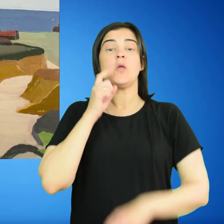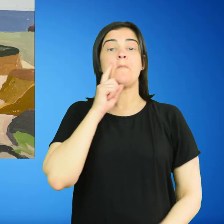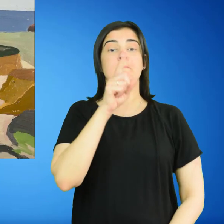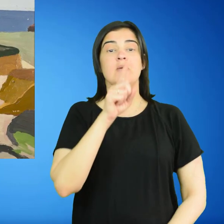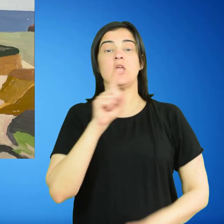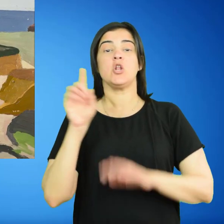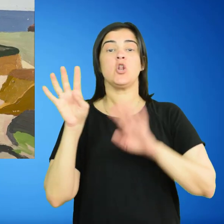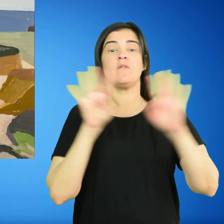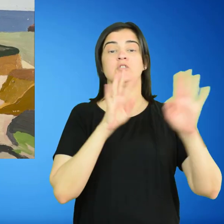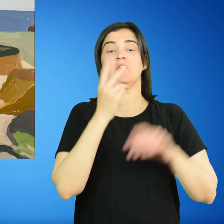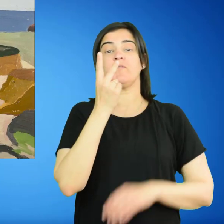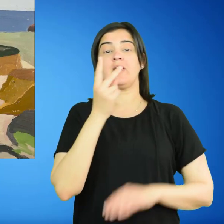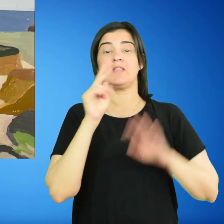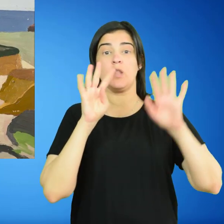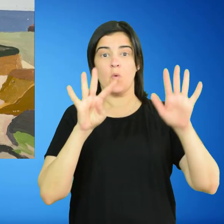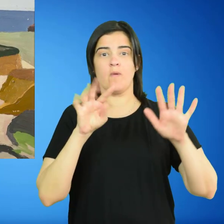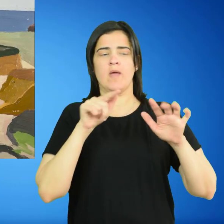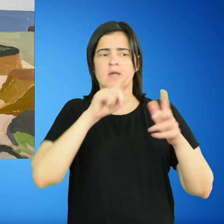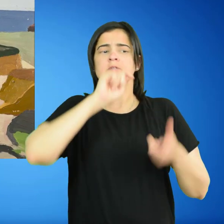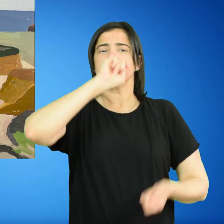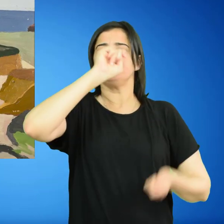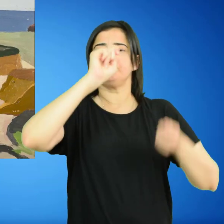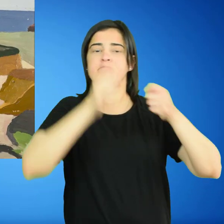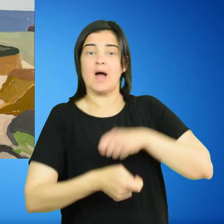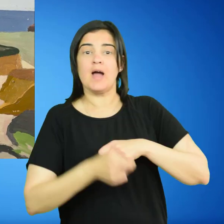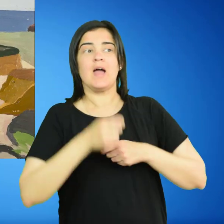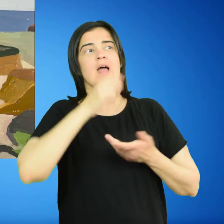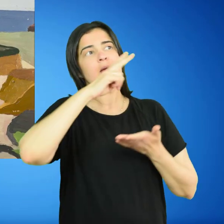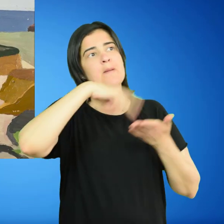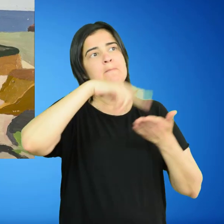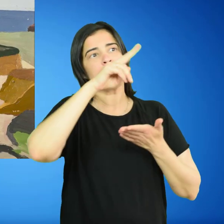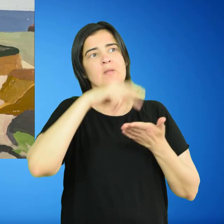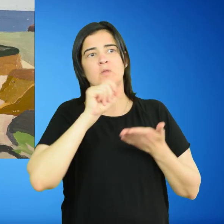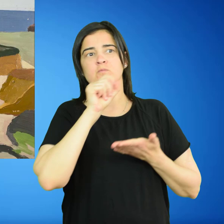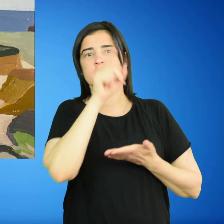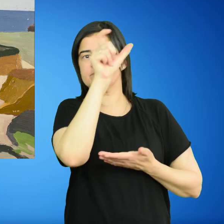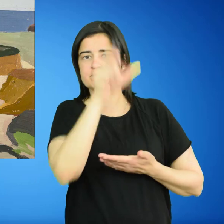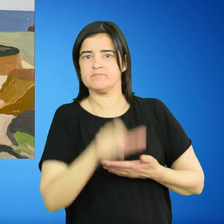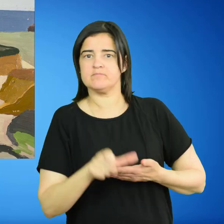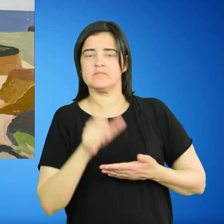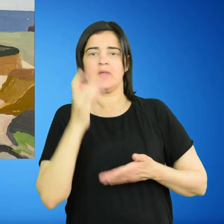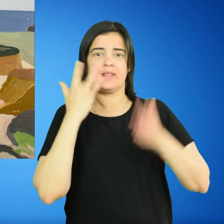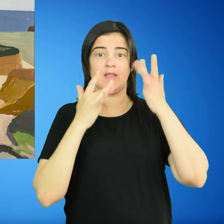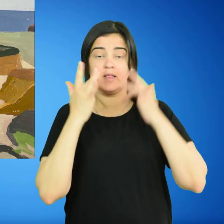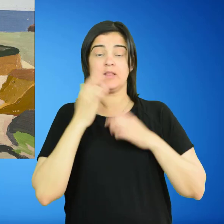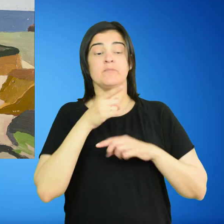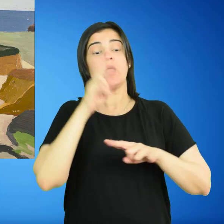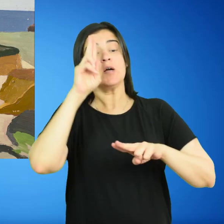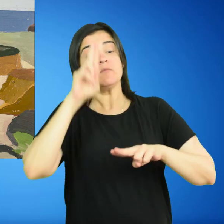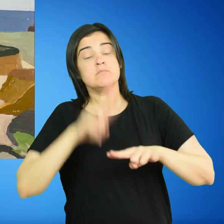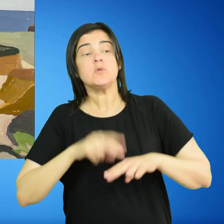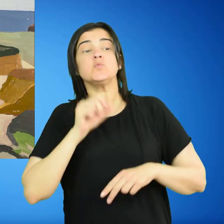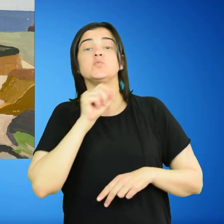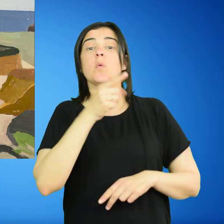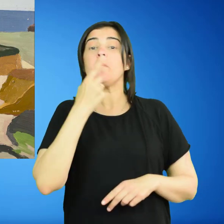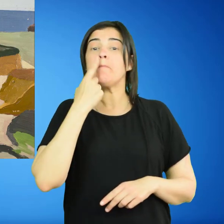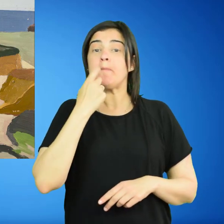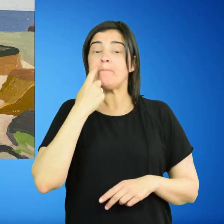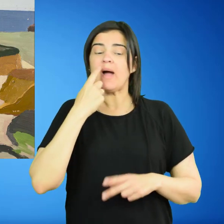El año 1929 marca un quiebre en la obra de la autora. Fallece su